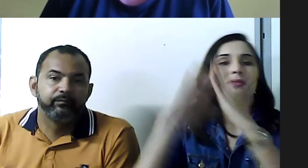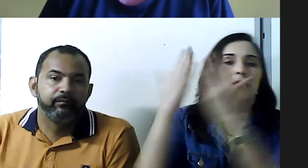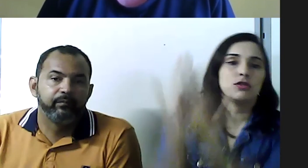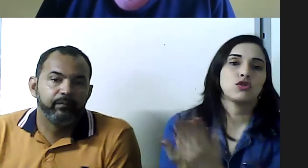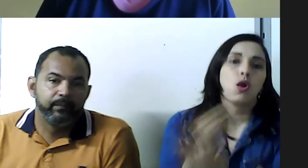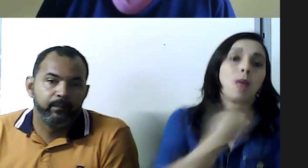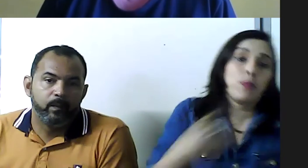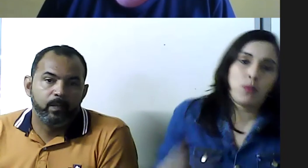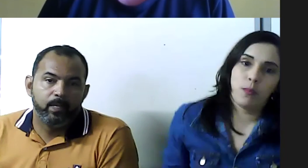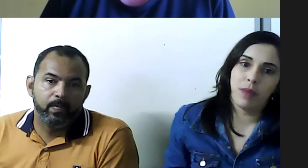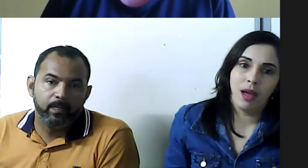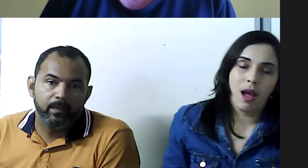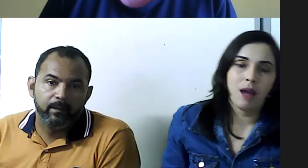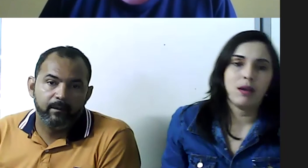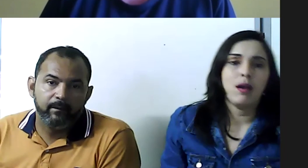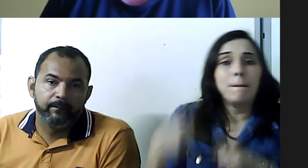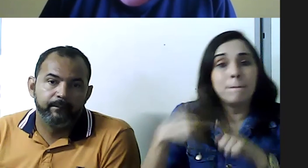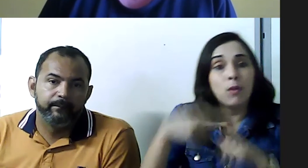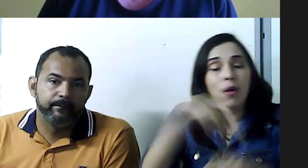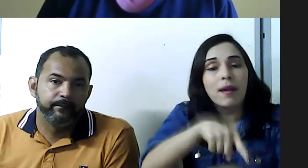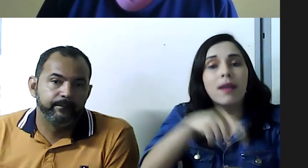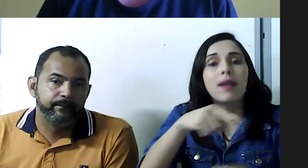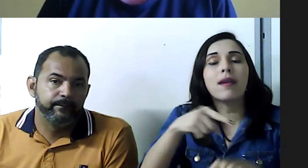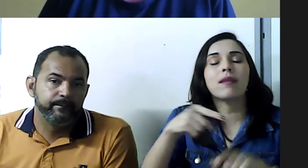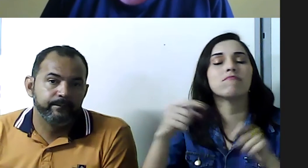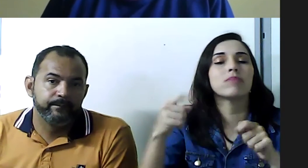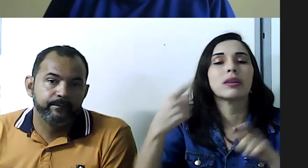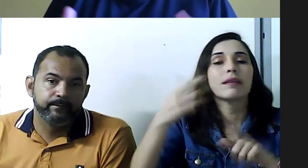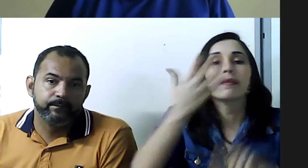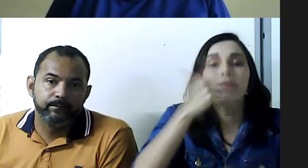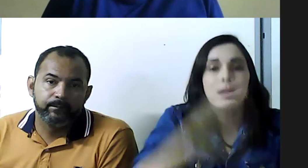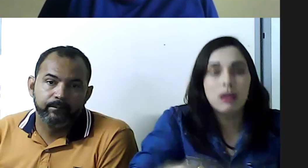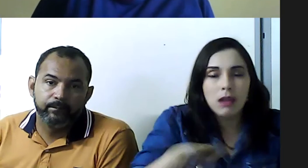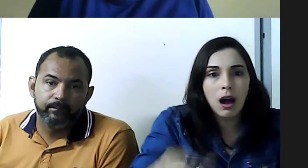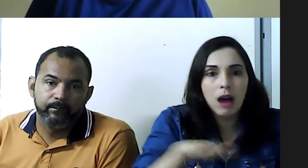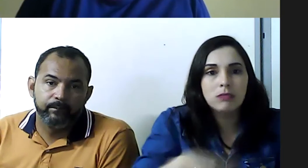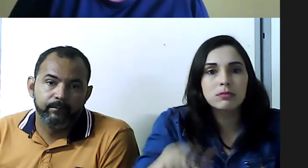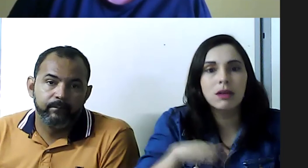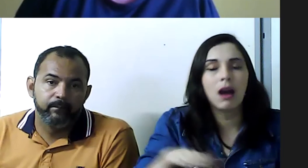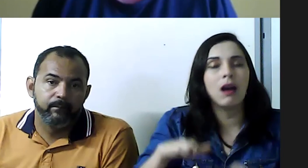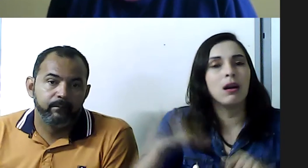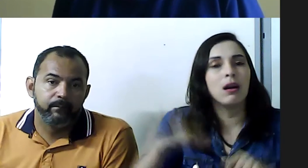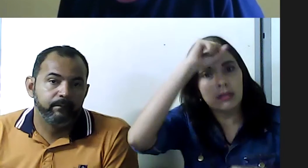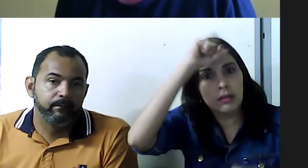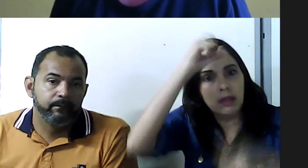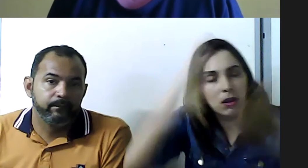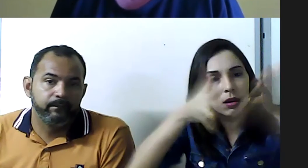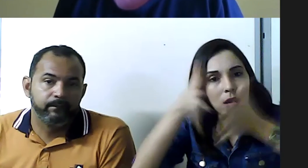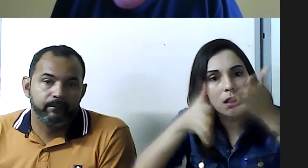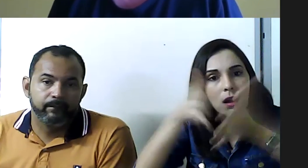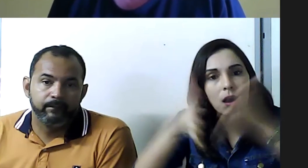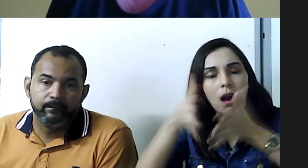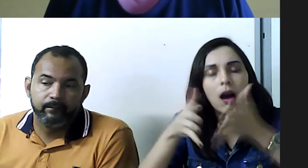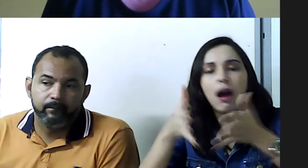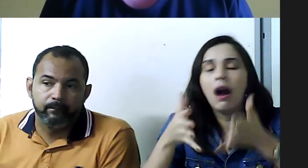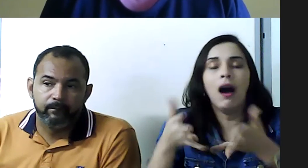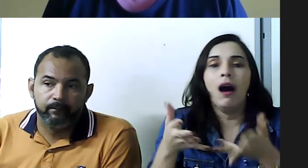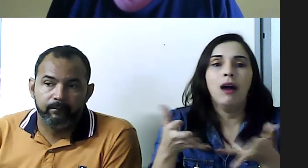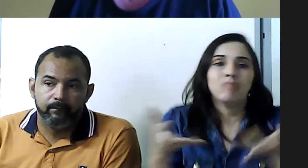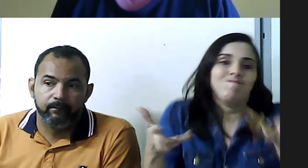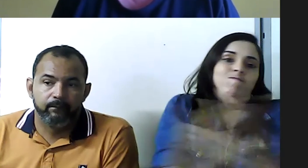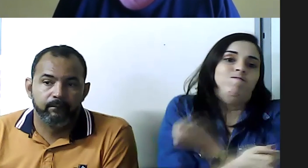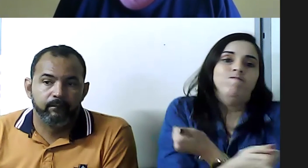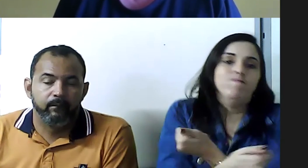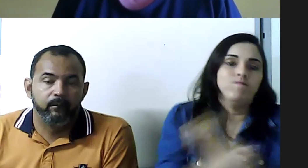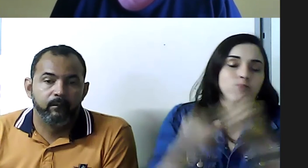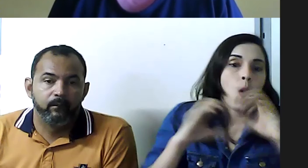É obrigação também das escolas públicas ter a disciplina de Libras. As crianças precisam